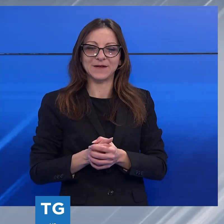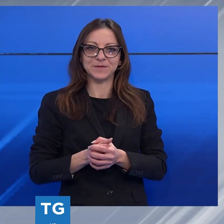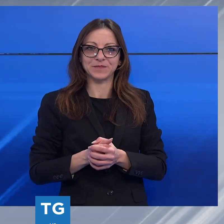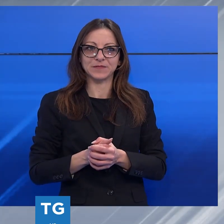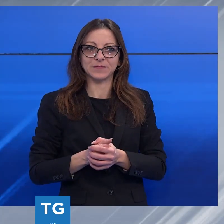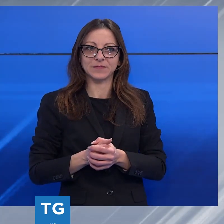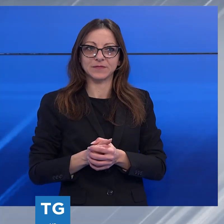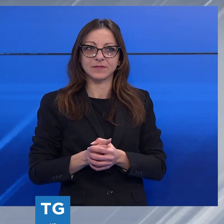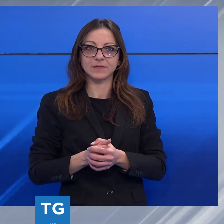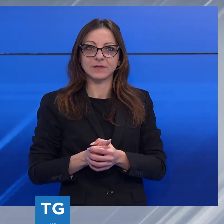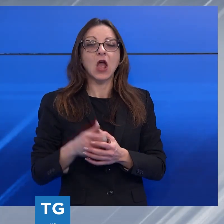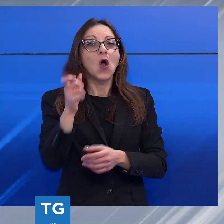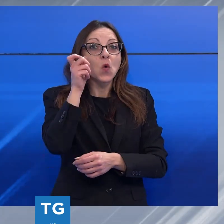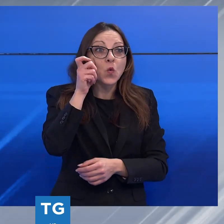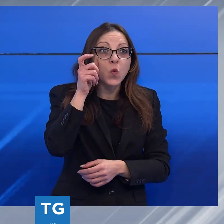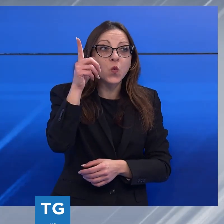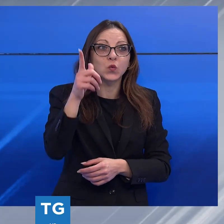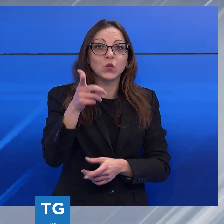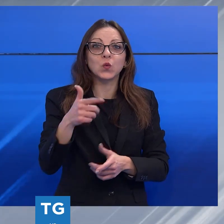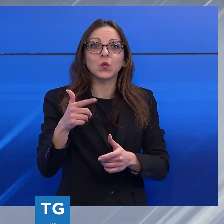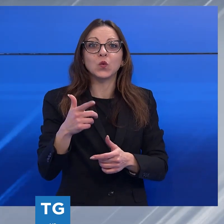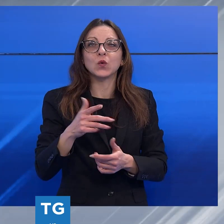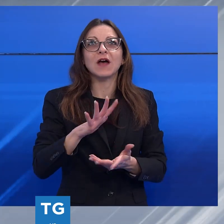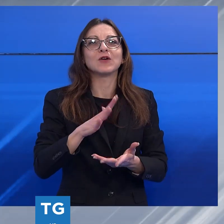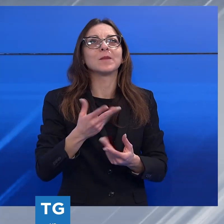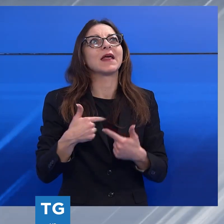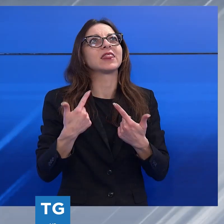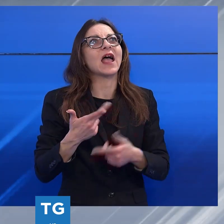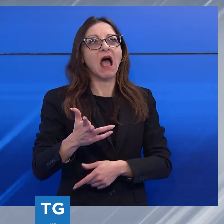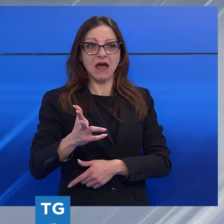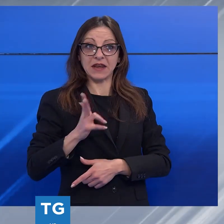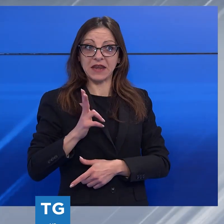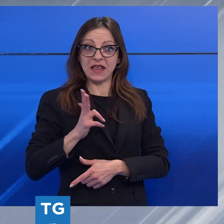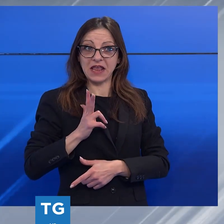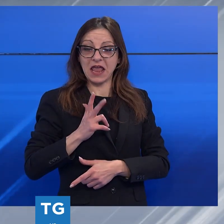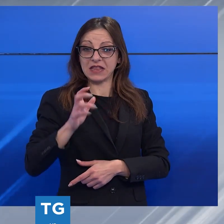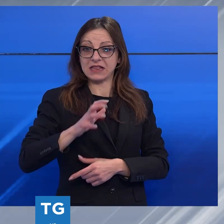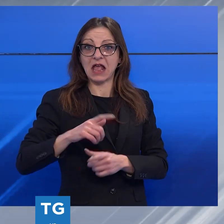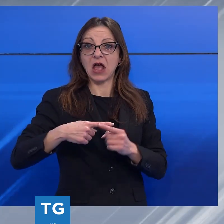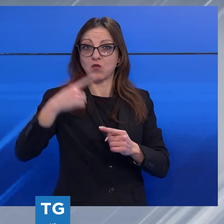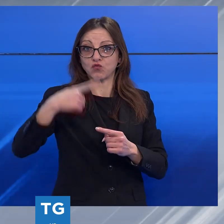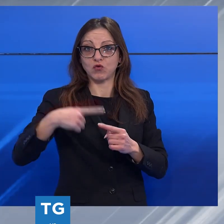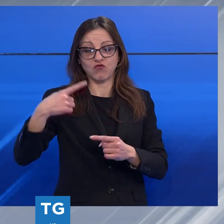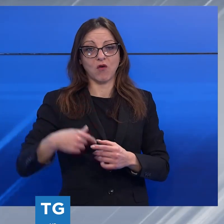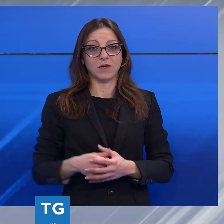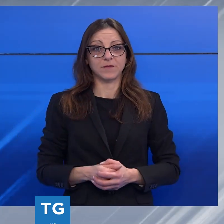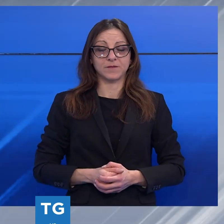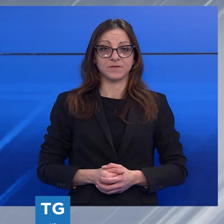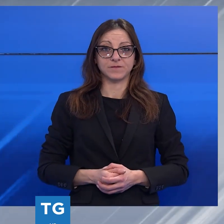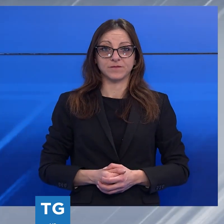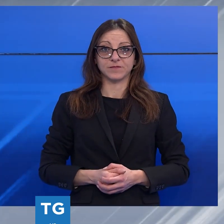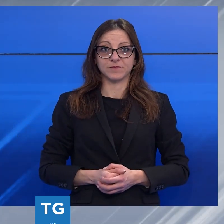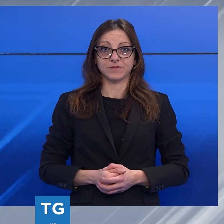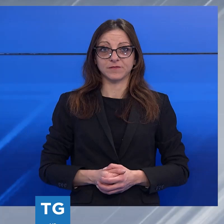anche culturale, insomma, che arricchisce poi le varie giornate. E con il Festival